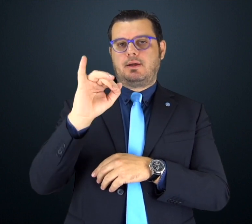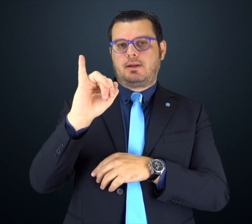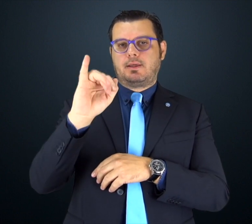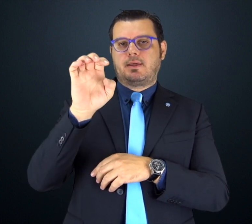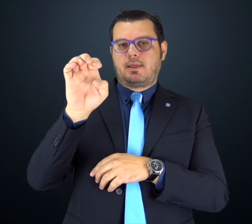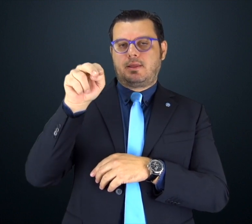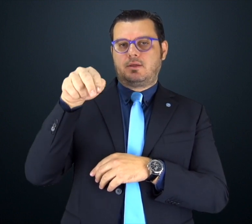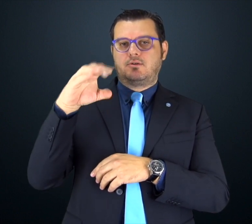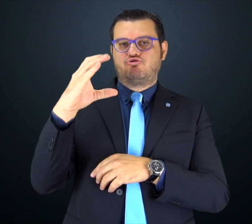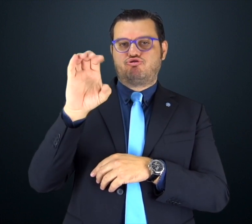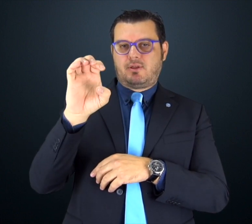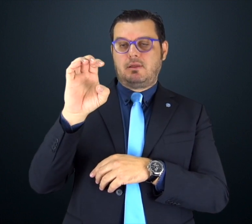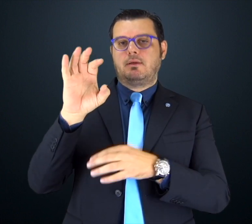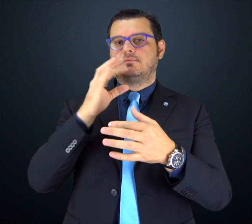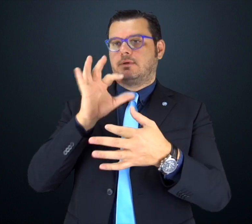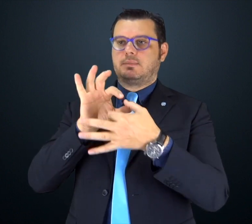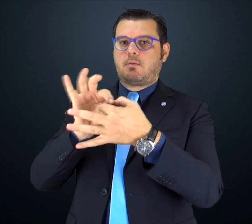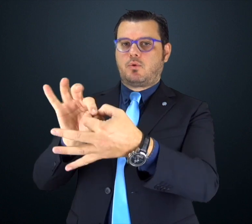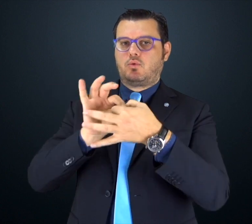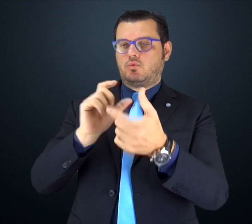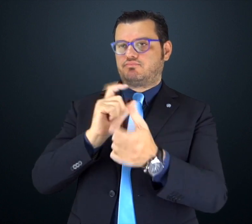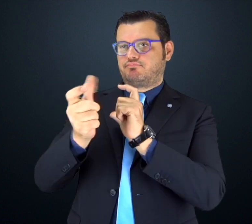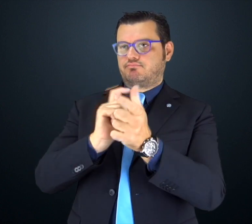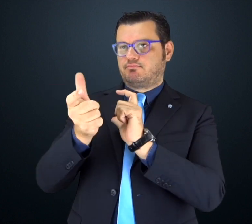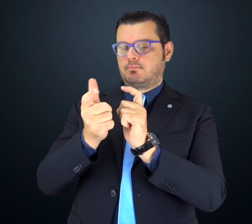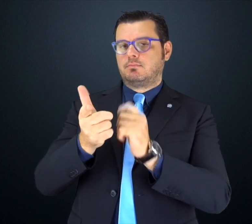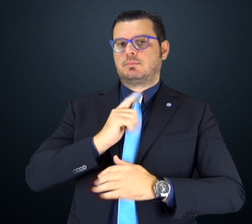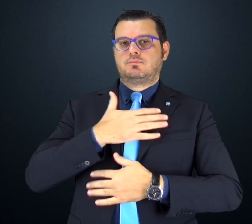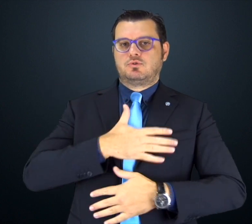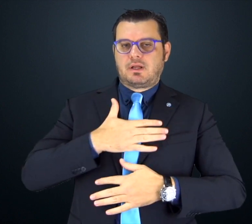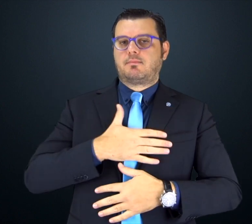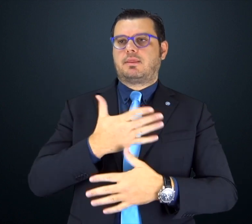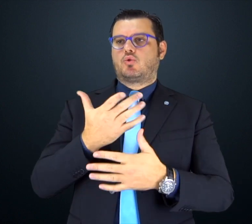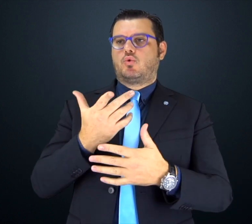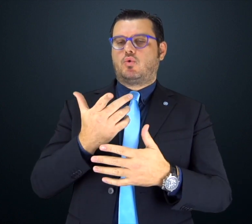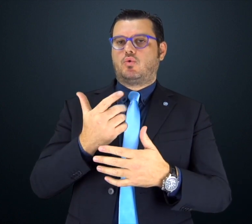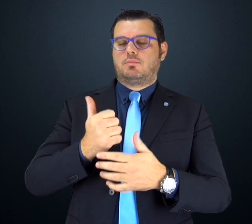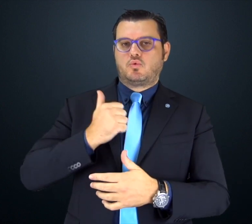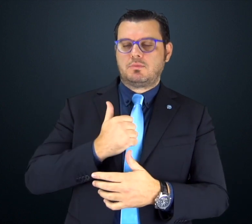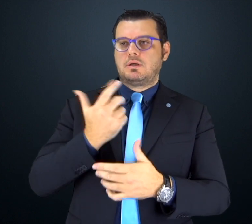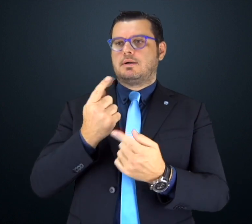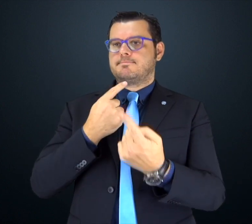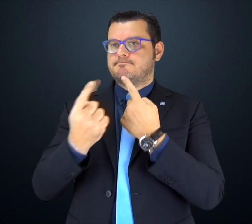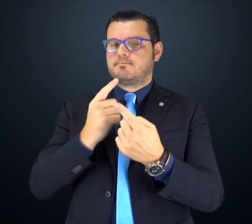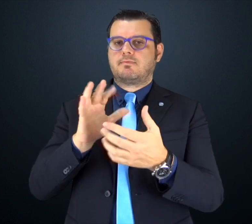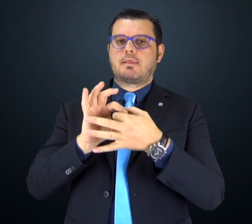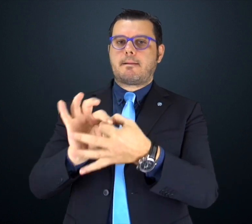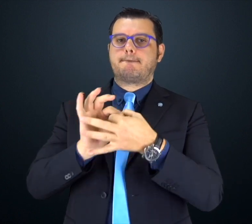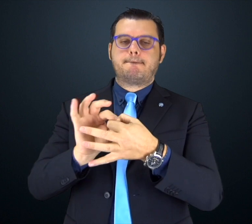pienamente soddisfacente per tutte le persone. Continueremo a lavorare sempre nell'ottica di raggiungere la piena autonomia